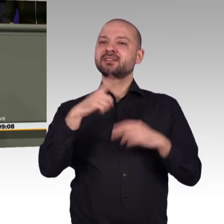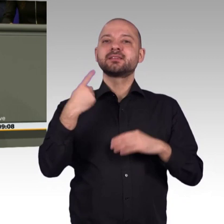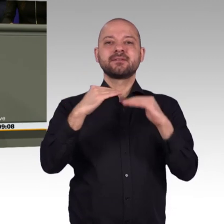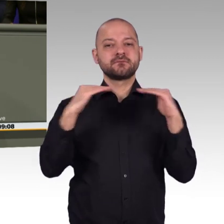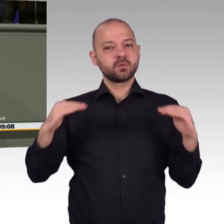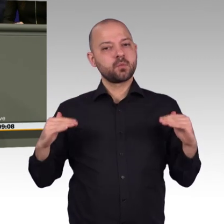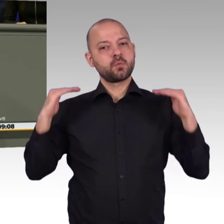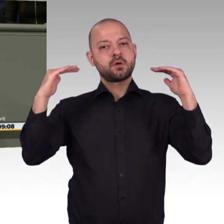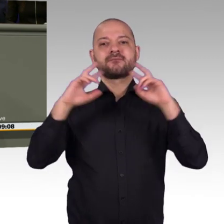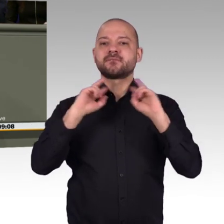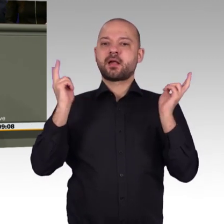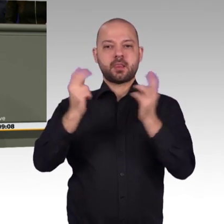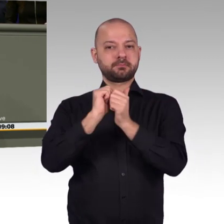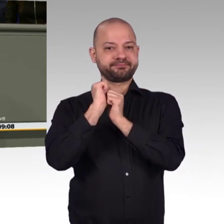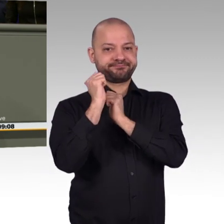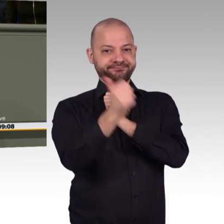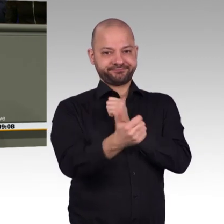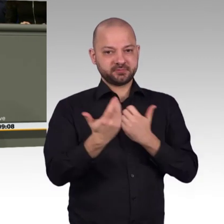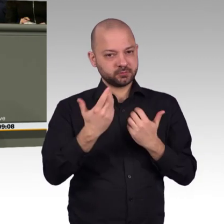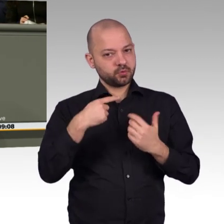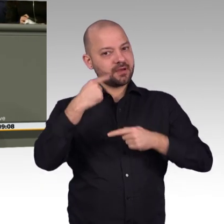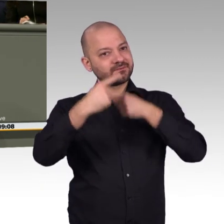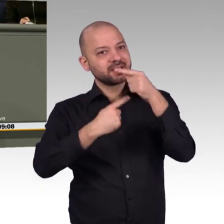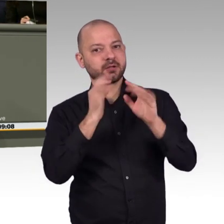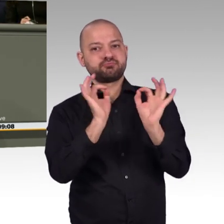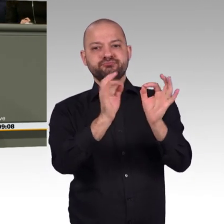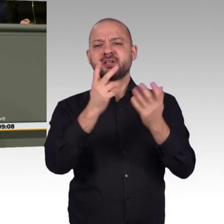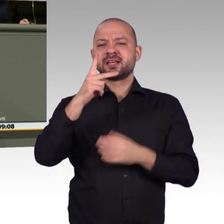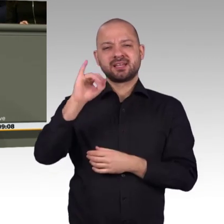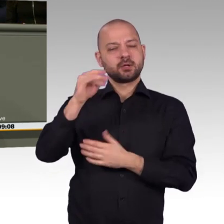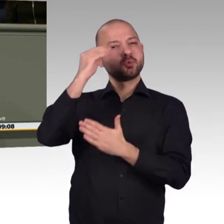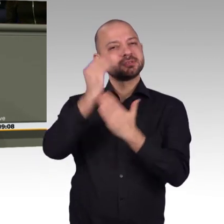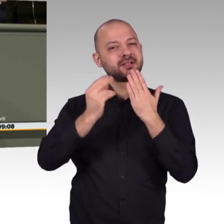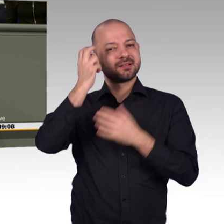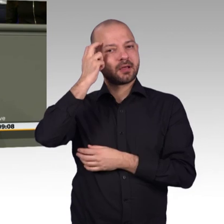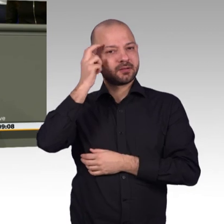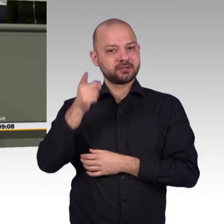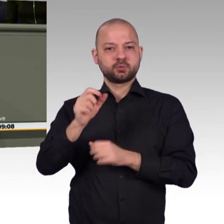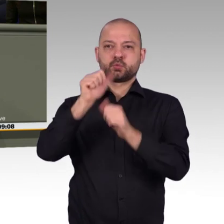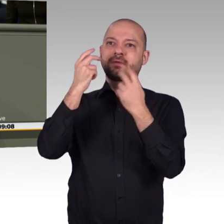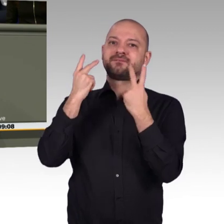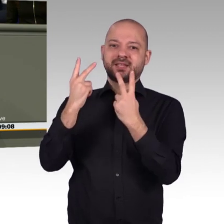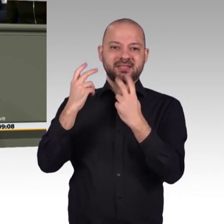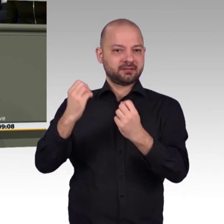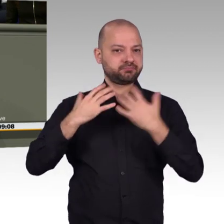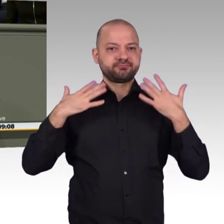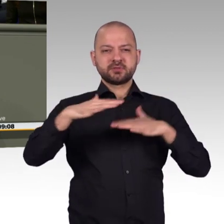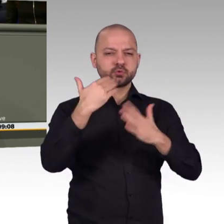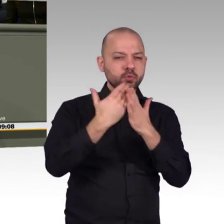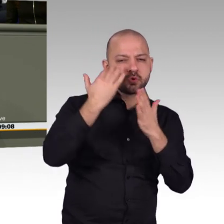Und die drei Milliarden sind ja auch schon oft besprochen worden. Aber wenn man sich noch mal anschaut, wie es mit der Kofinanzierung ist, von Projekten